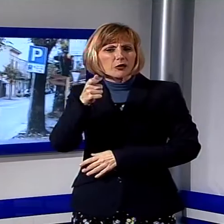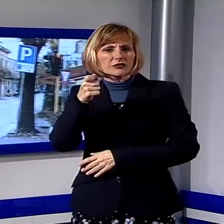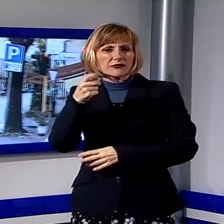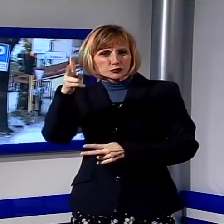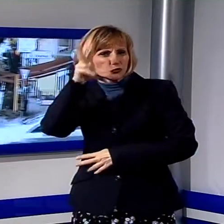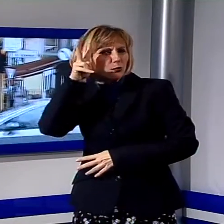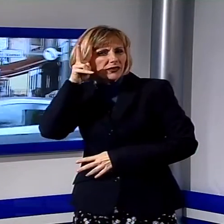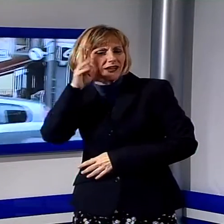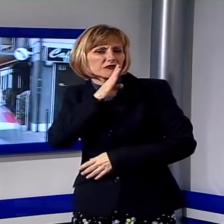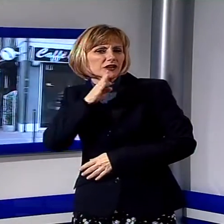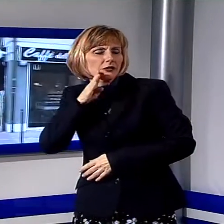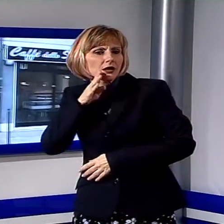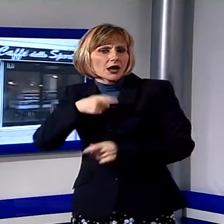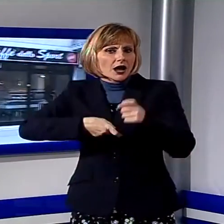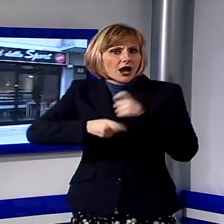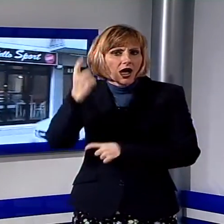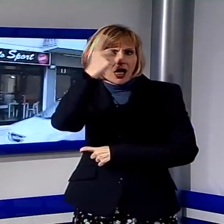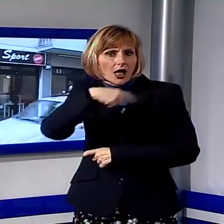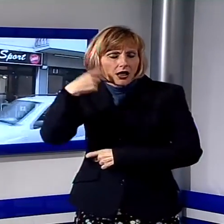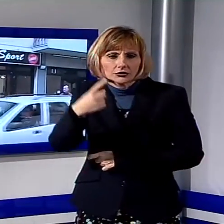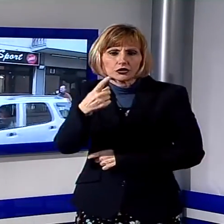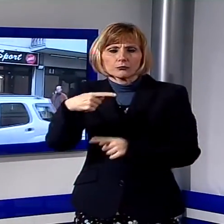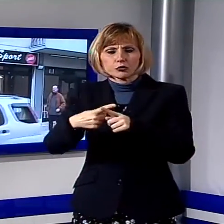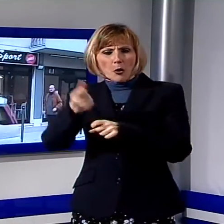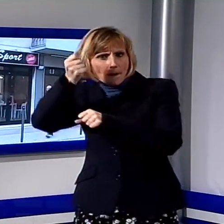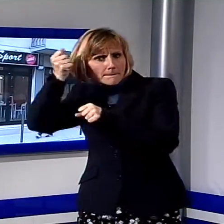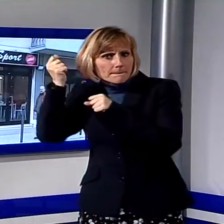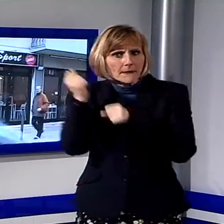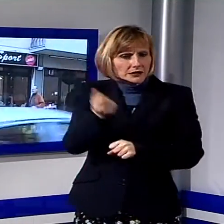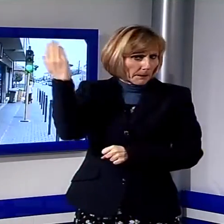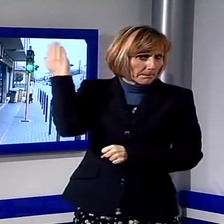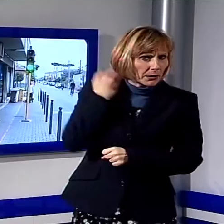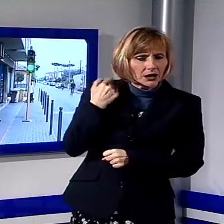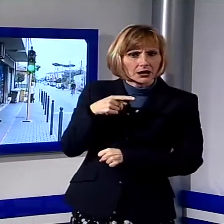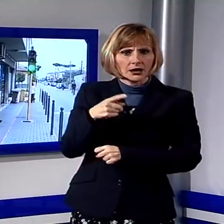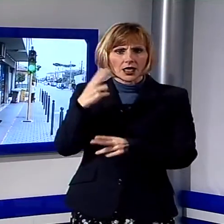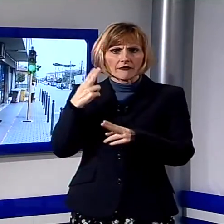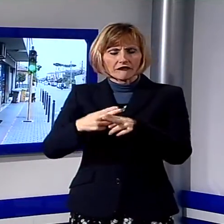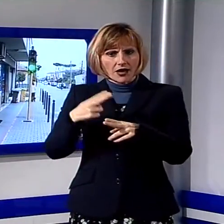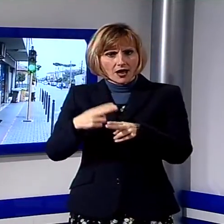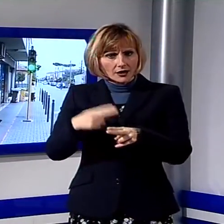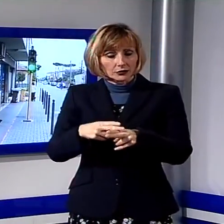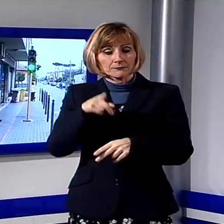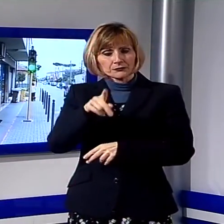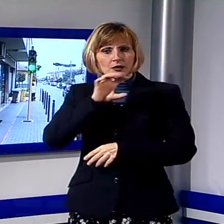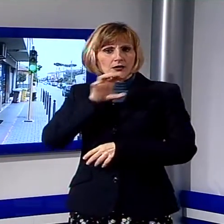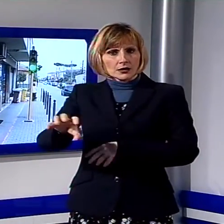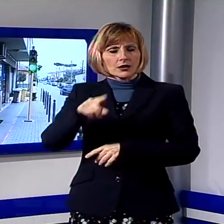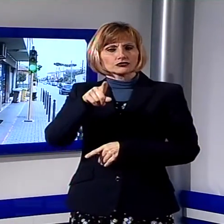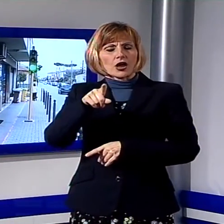volto e un colpo alla testa con una mazza metallica che gli hanno procurato una denuncia per lesioni personali aggravate e porto abusivo di oggetto